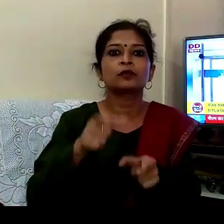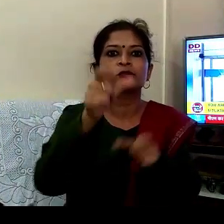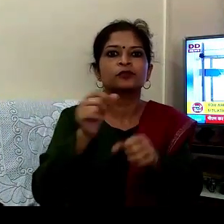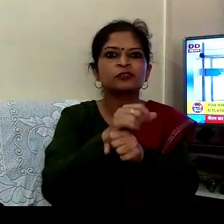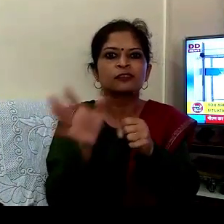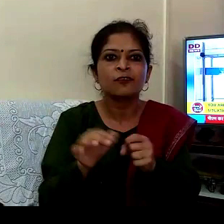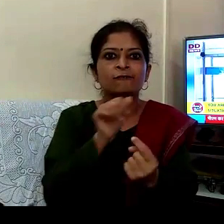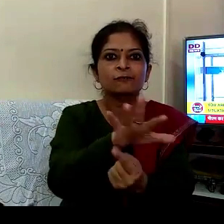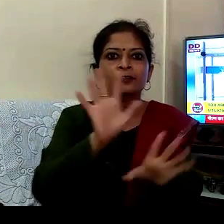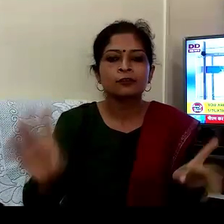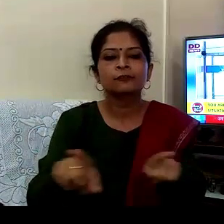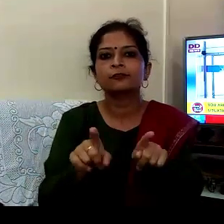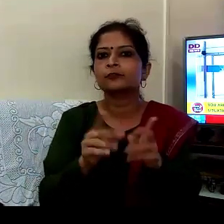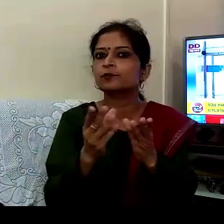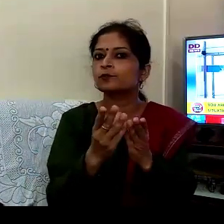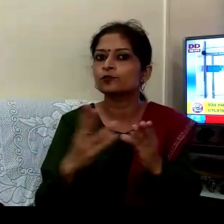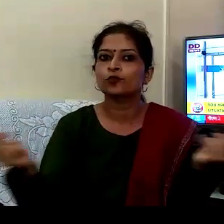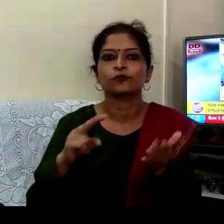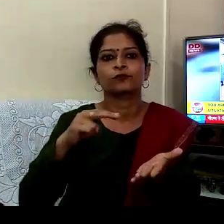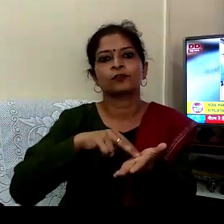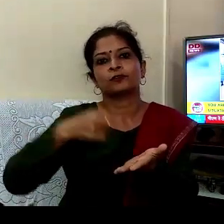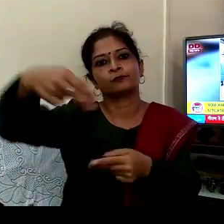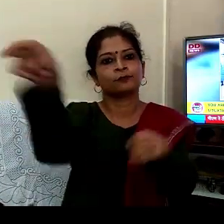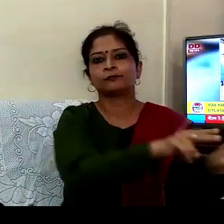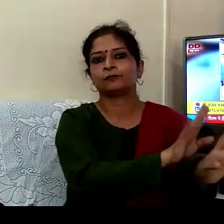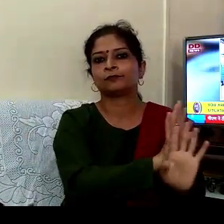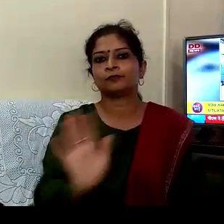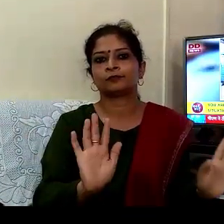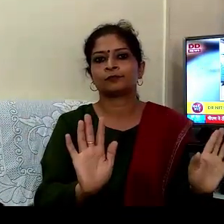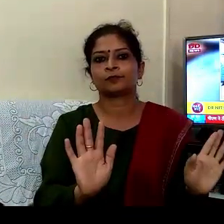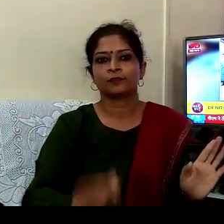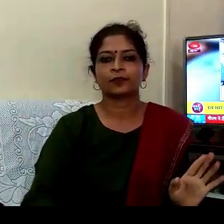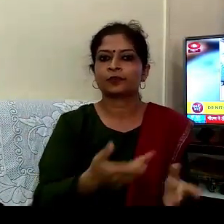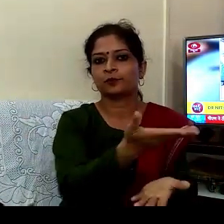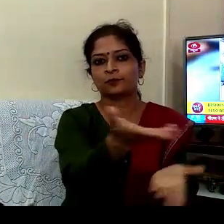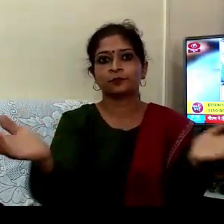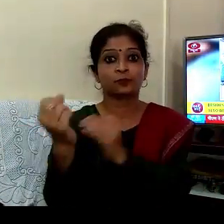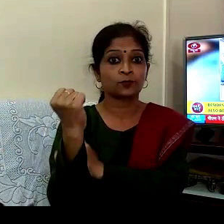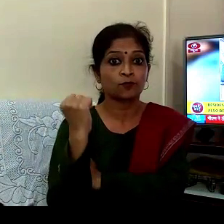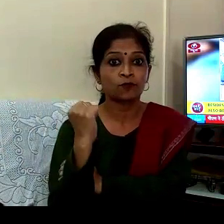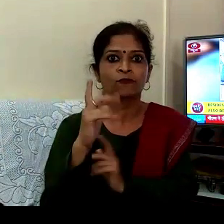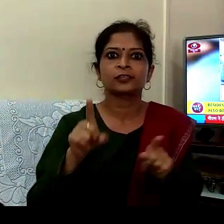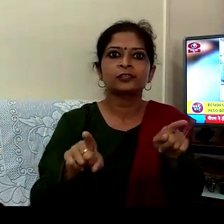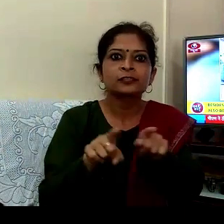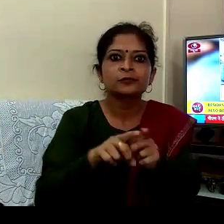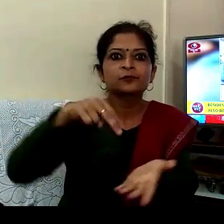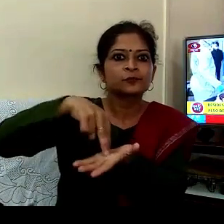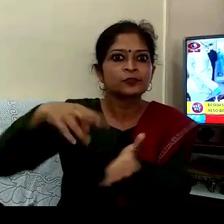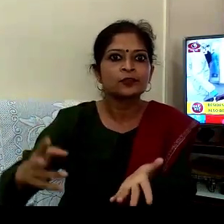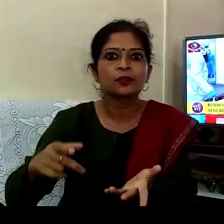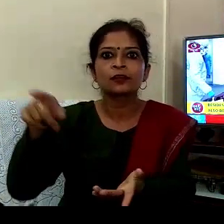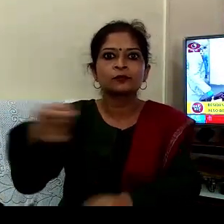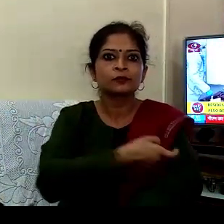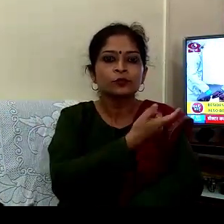یہ یود جیس ستھیتی ہے اور آپ ہی سب مور چا سمال لے بیٹے ہو آپ کو تو علاج کے ساتھ